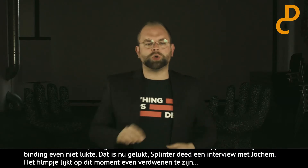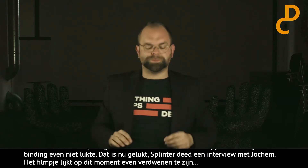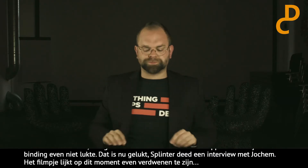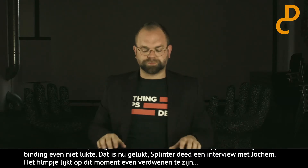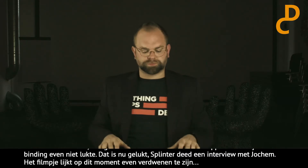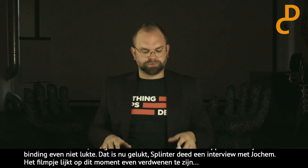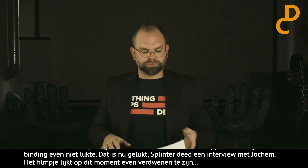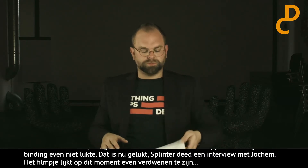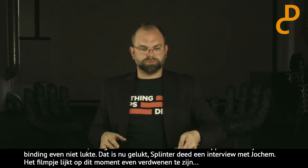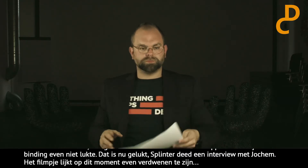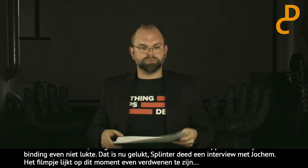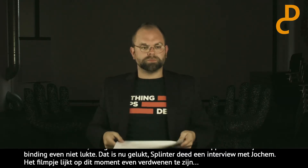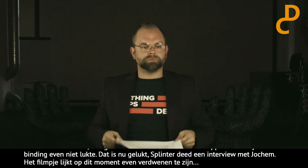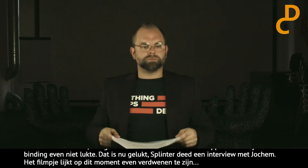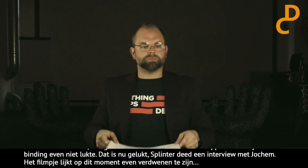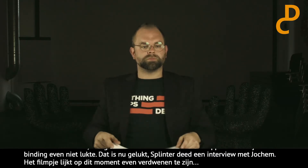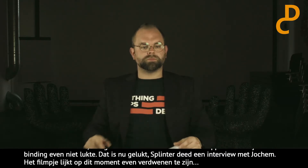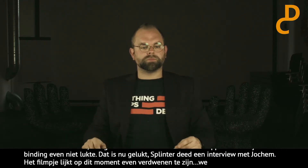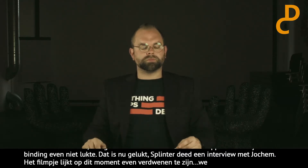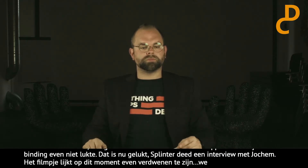We zetten even het scherm op pauze. We komen zo bij jullie terug. Het mooi.